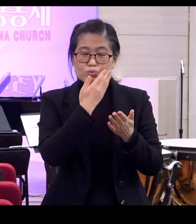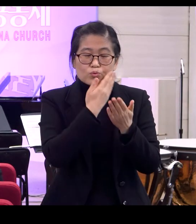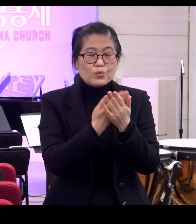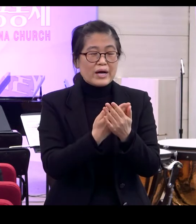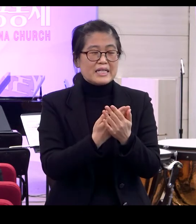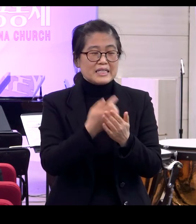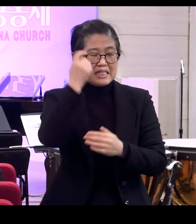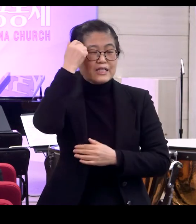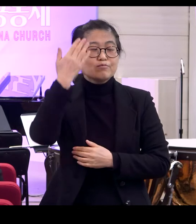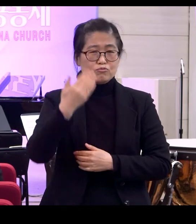질문이에요